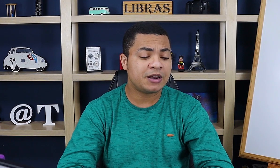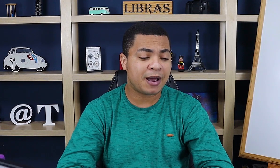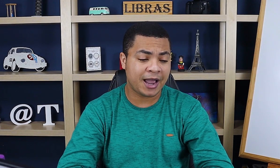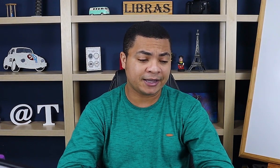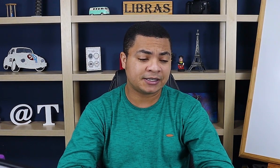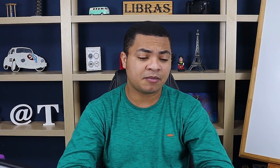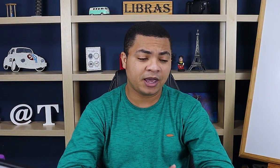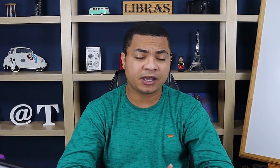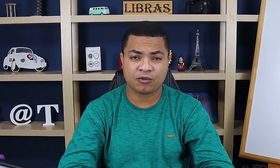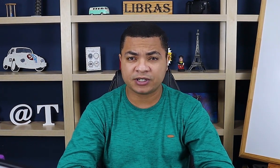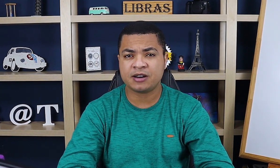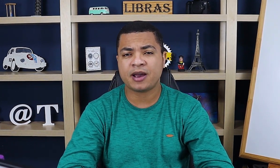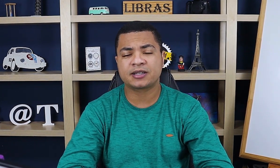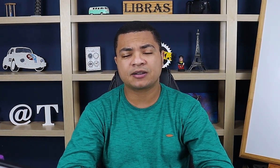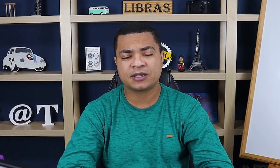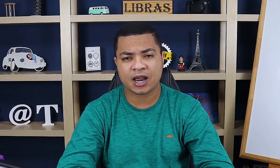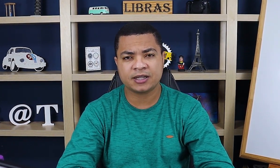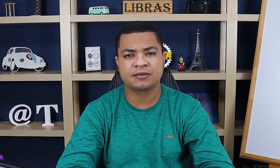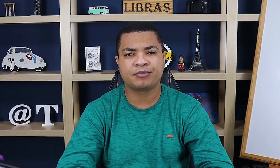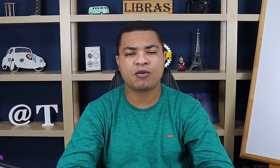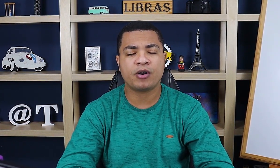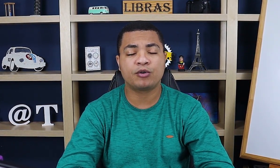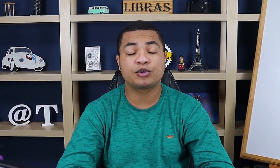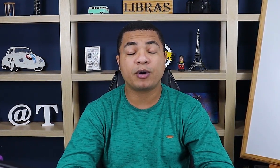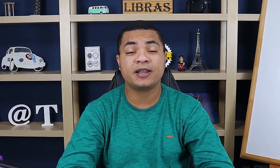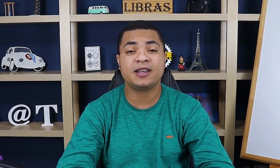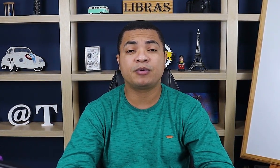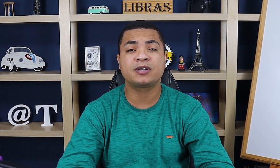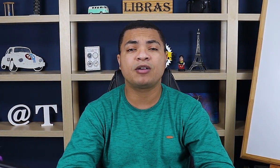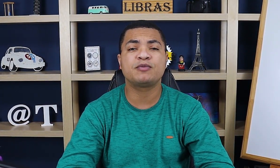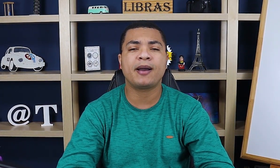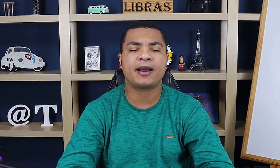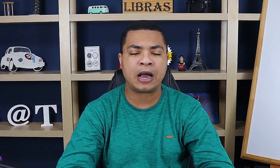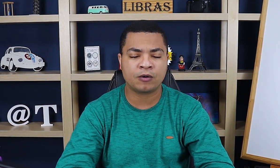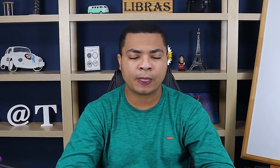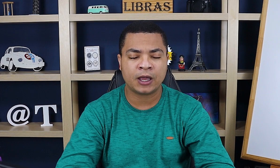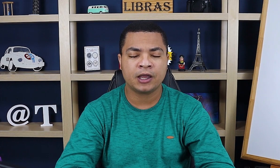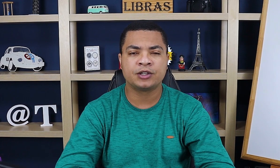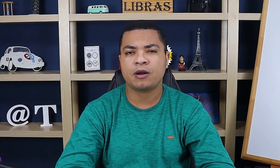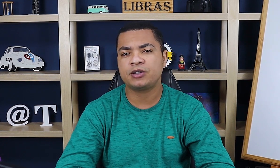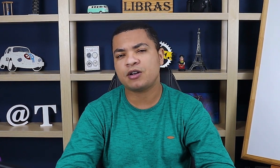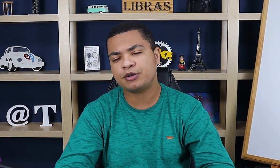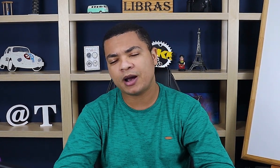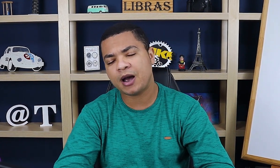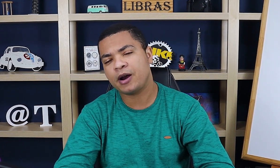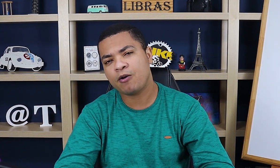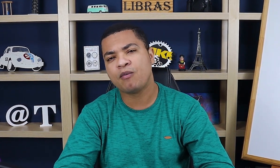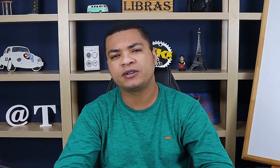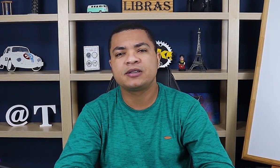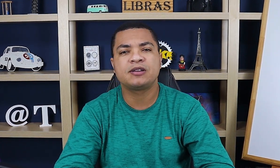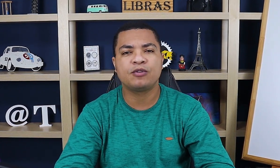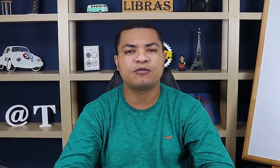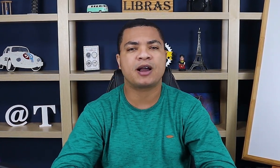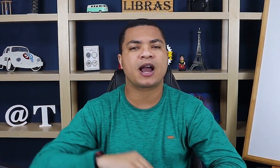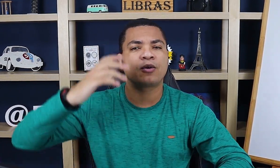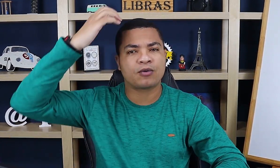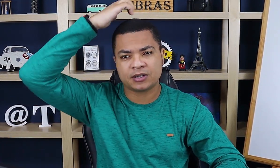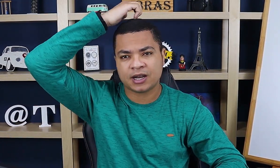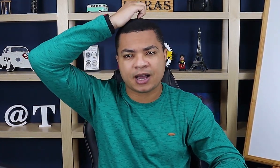animais. Também tem alguns animais que são sinais icônicos. Por exemplo, o sinal de macaco. Geralmente, o de macaco é como? Você simula o macaco coçando a